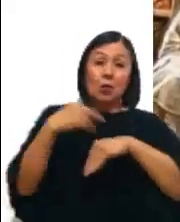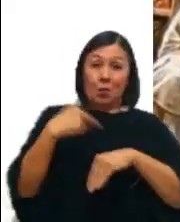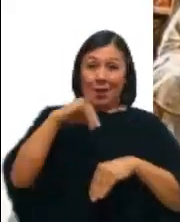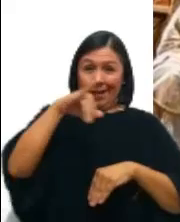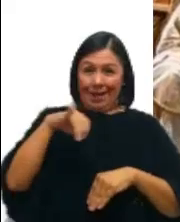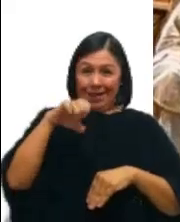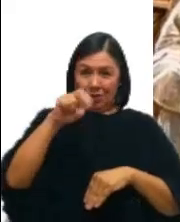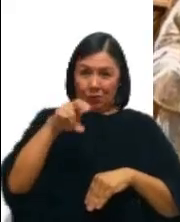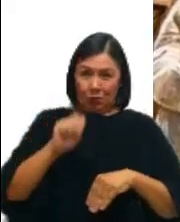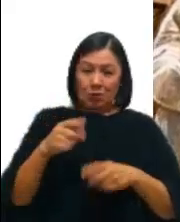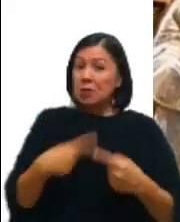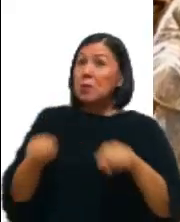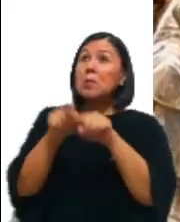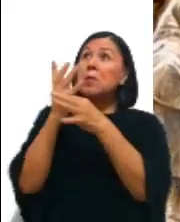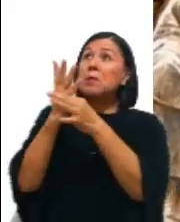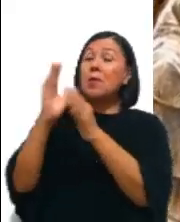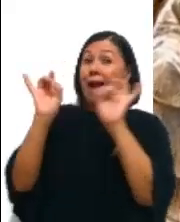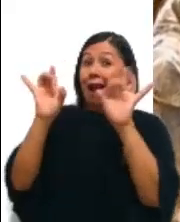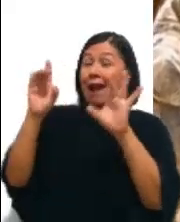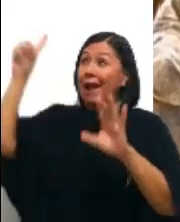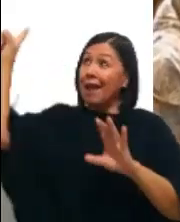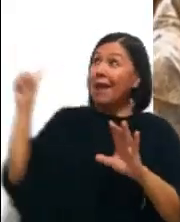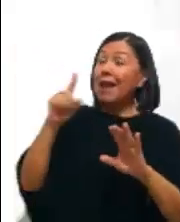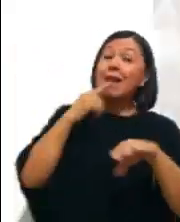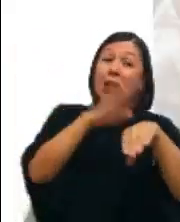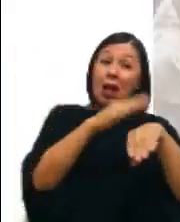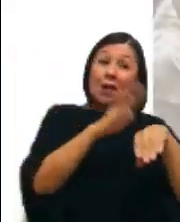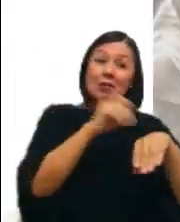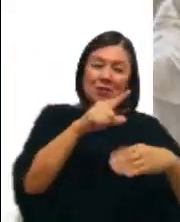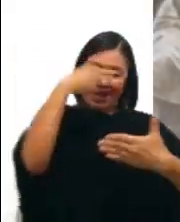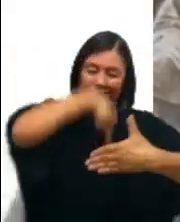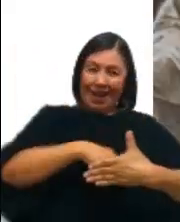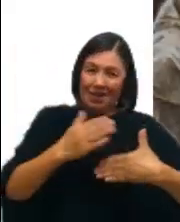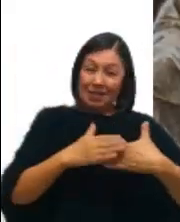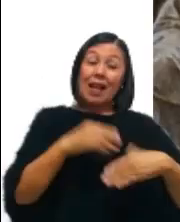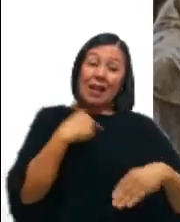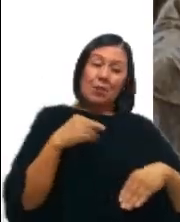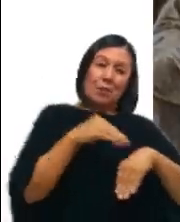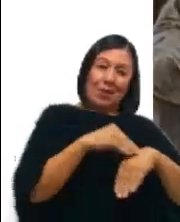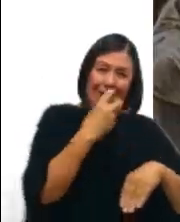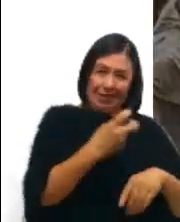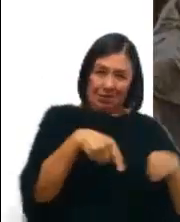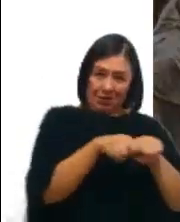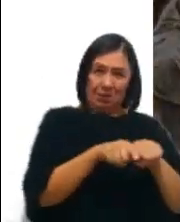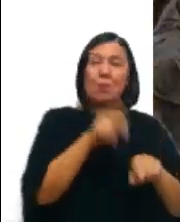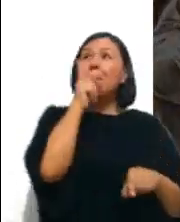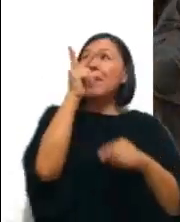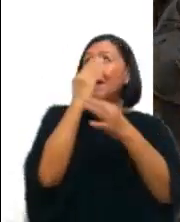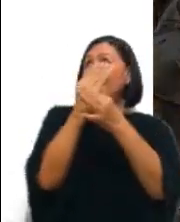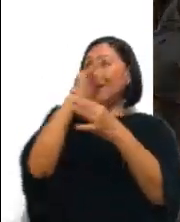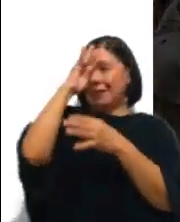mismo que había dicho el ángel antes de que el niño fuera concebido Palabra del Señor